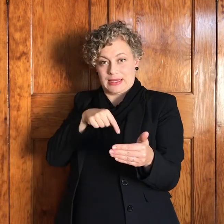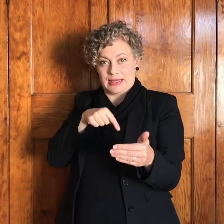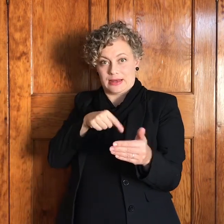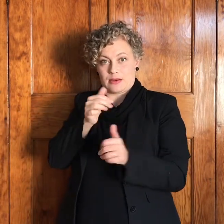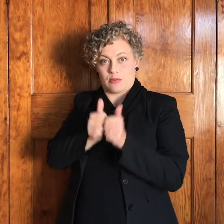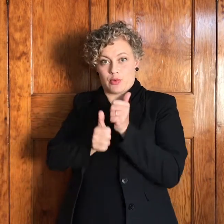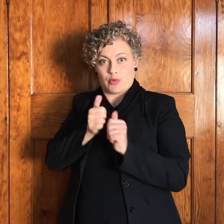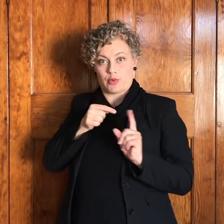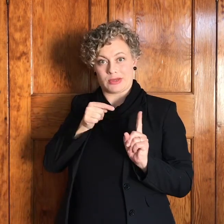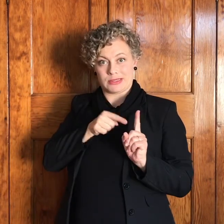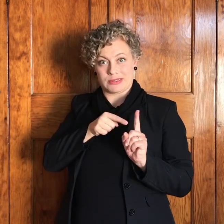gewapende man